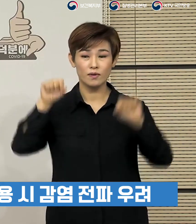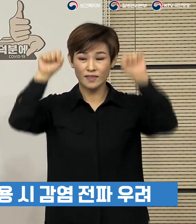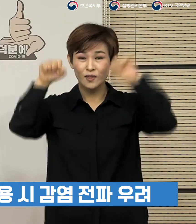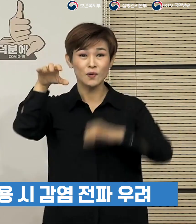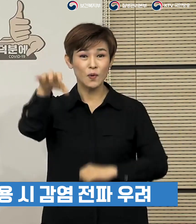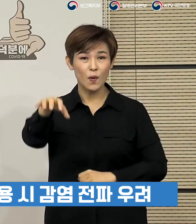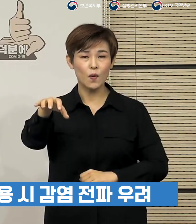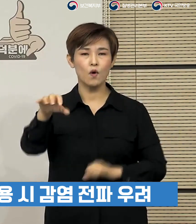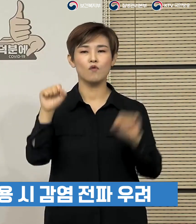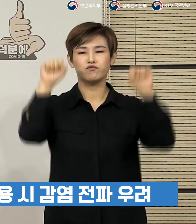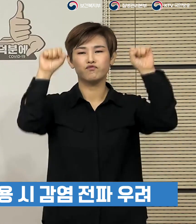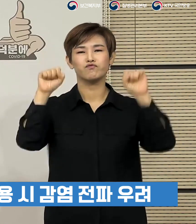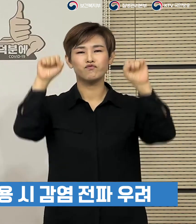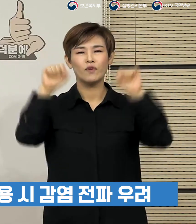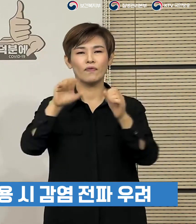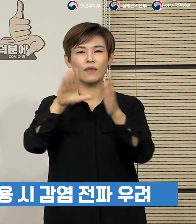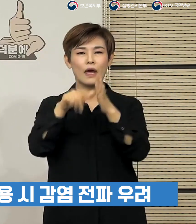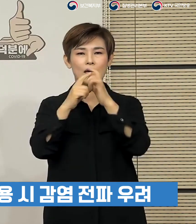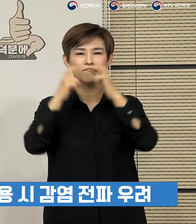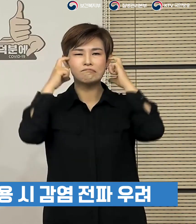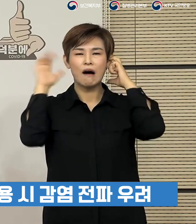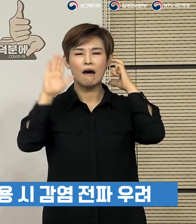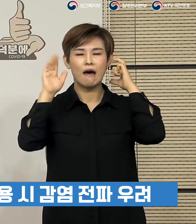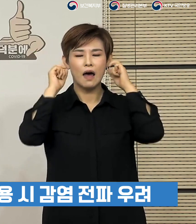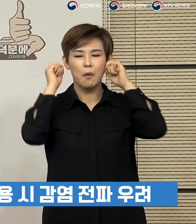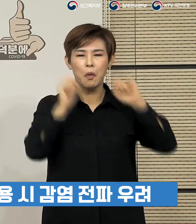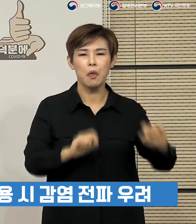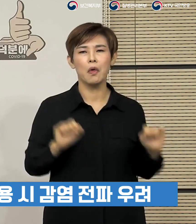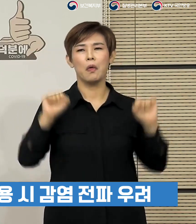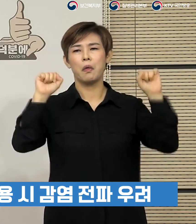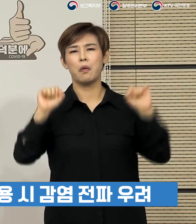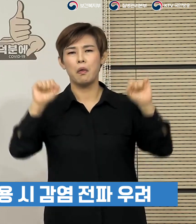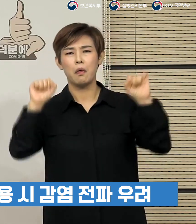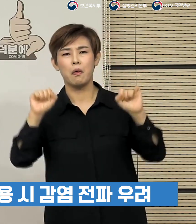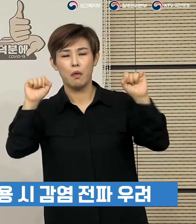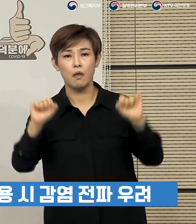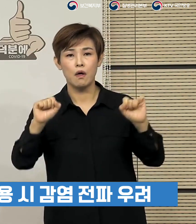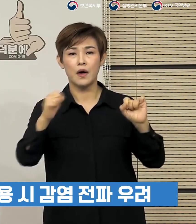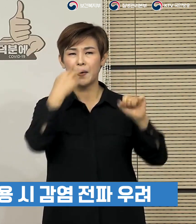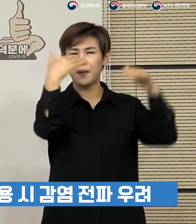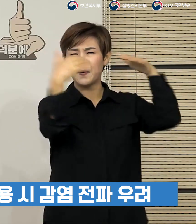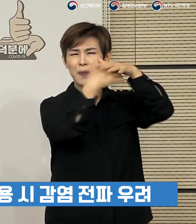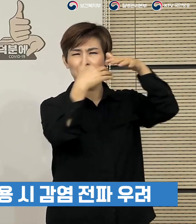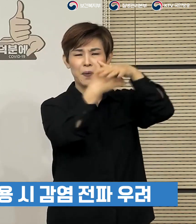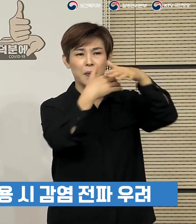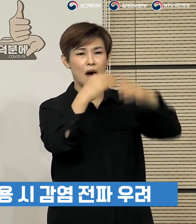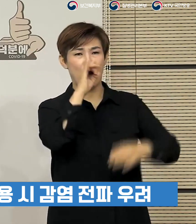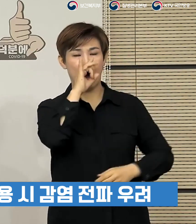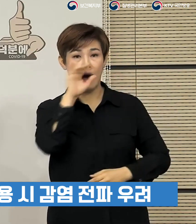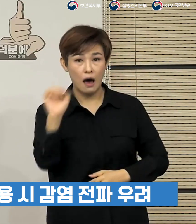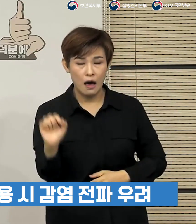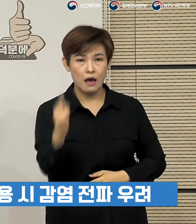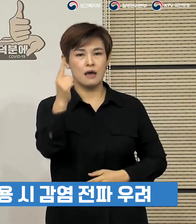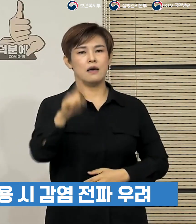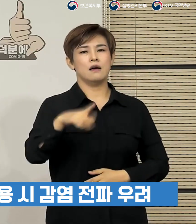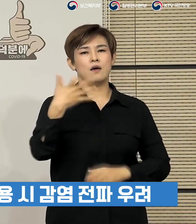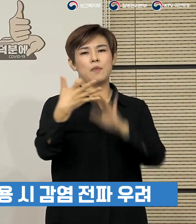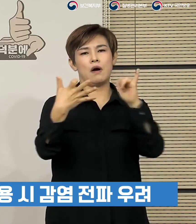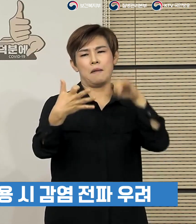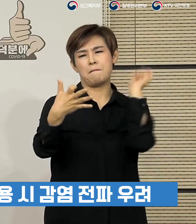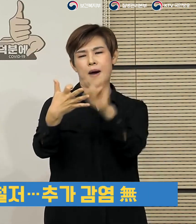운동 중 마스크를 착용하지 않고 환기가 불충분해서 19명의 추가 확진자가